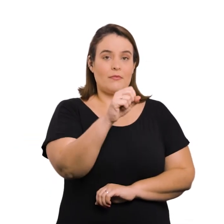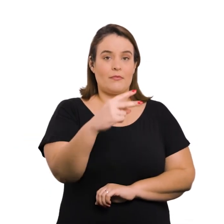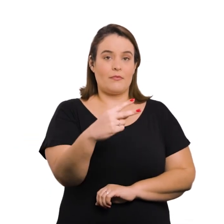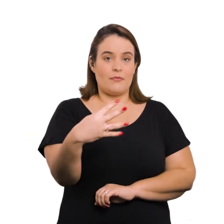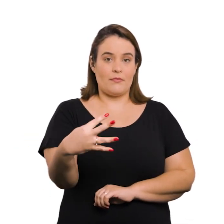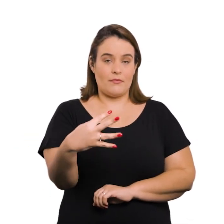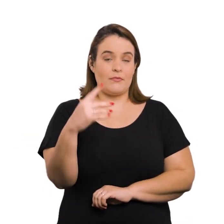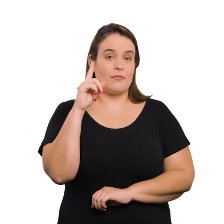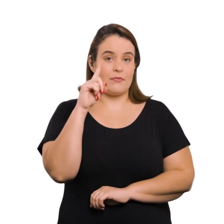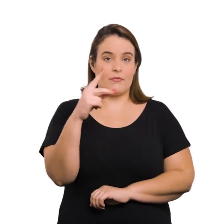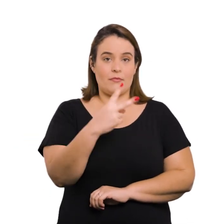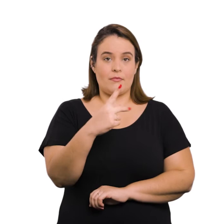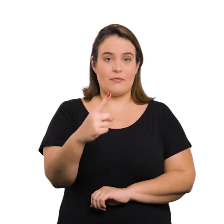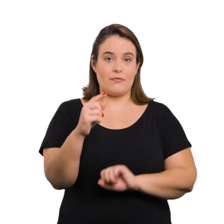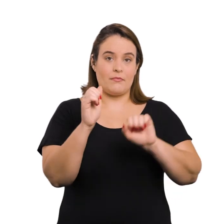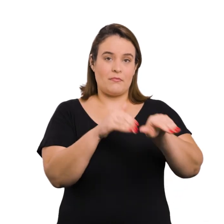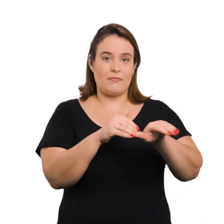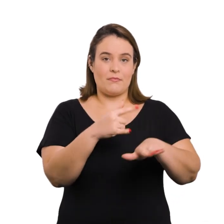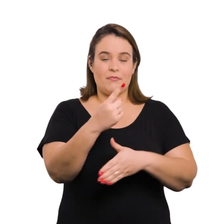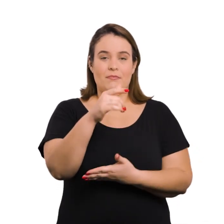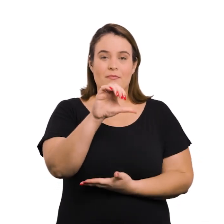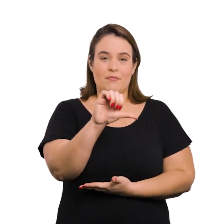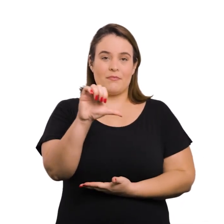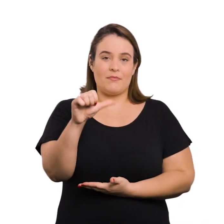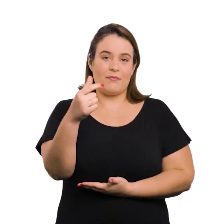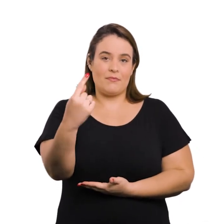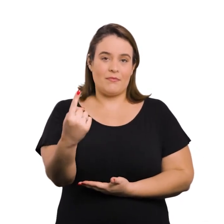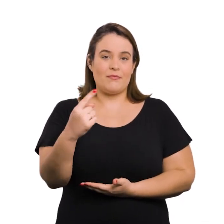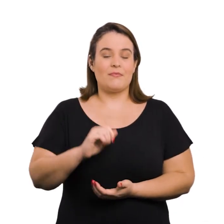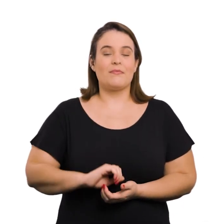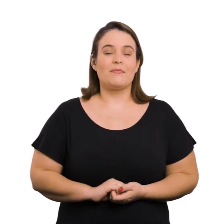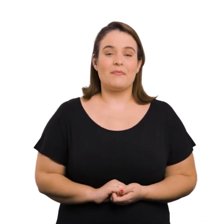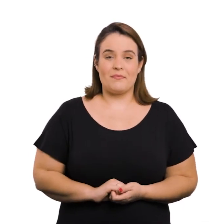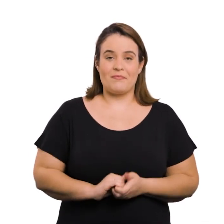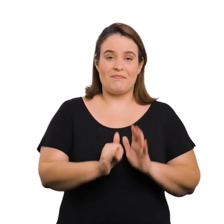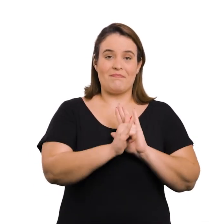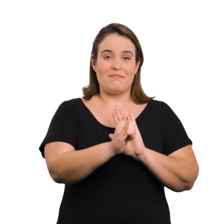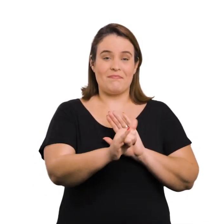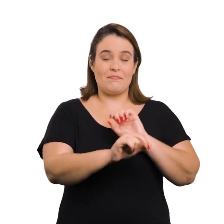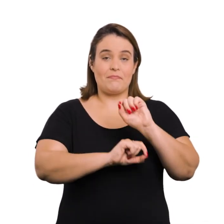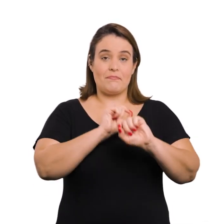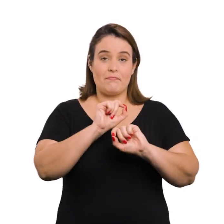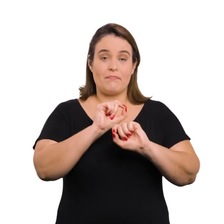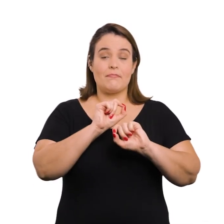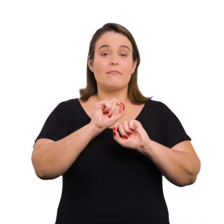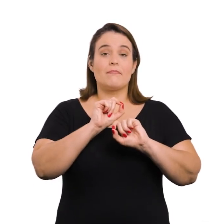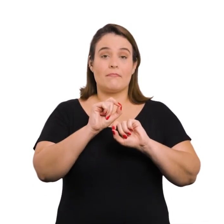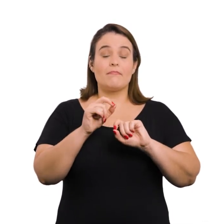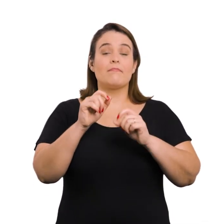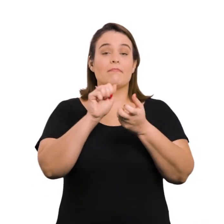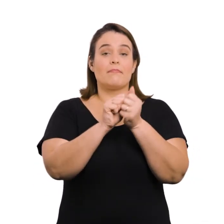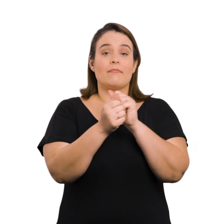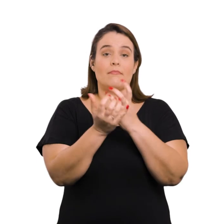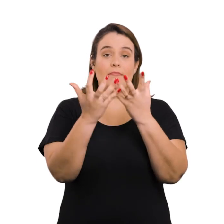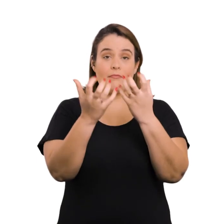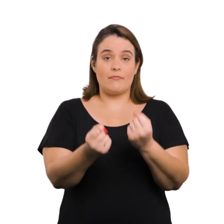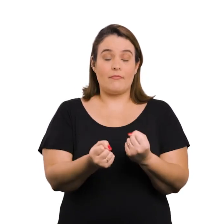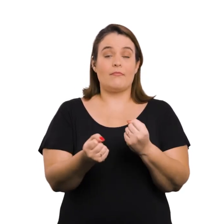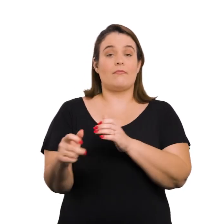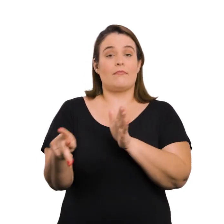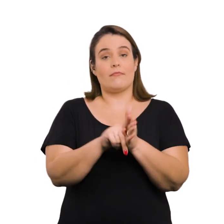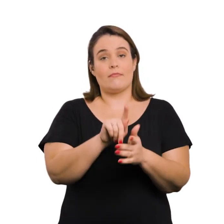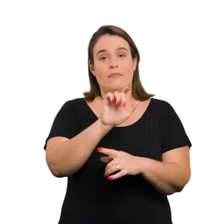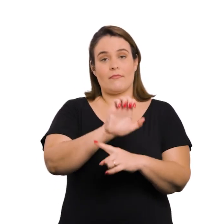.824, de 21 de setembro de 1991. Dispõe sobre adequações de próprios